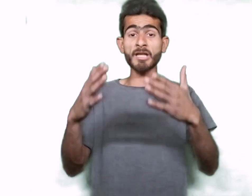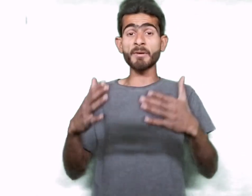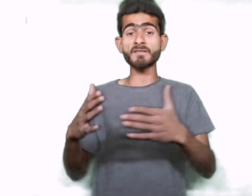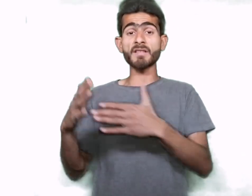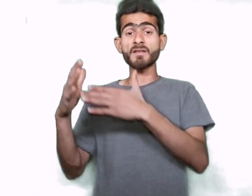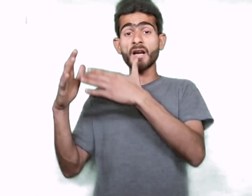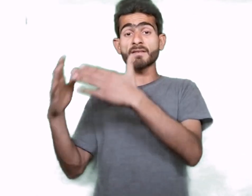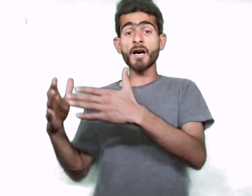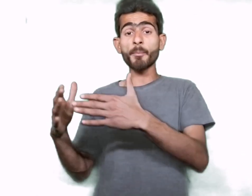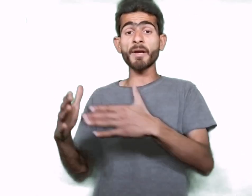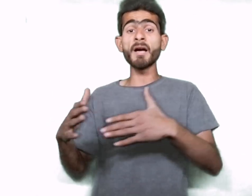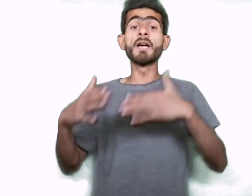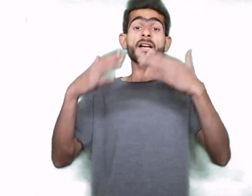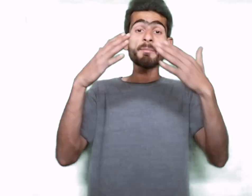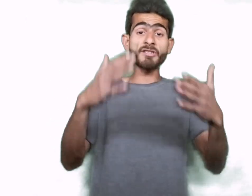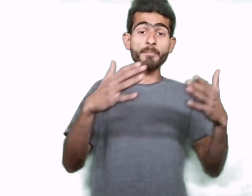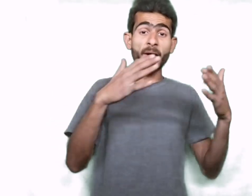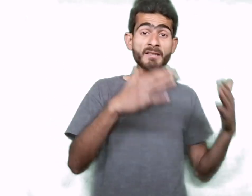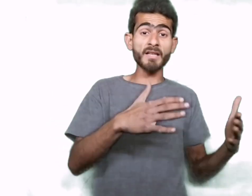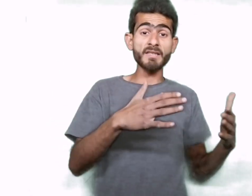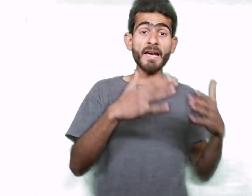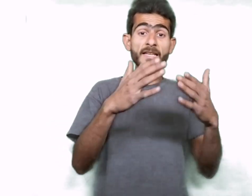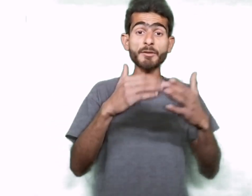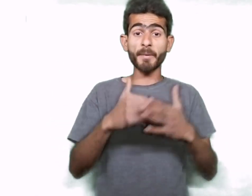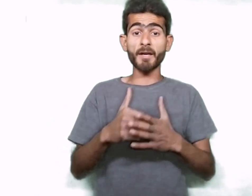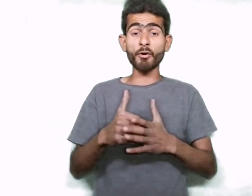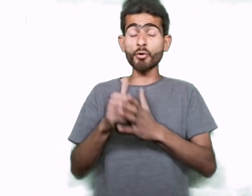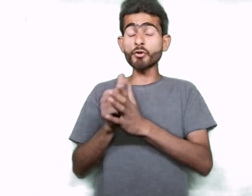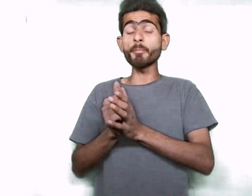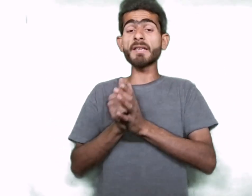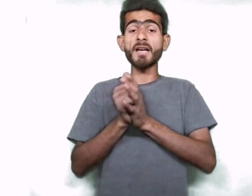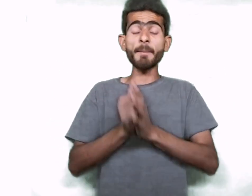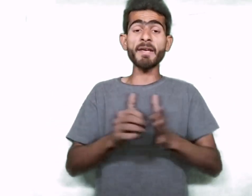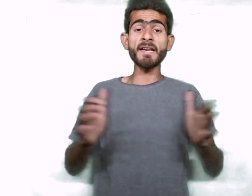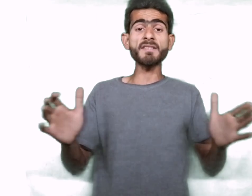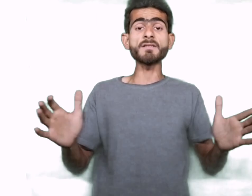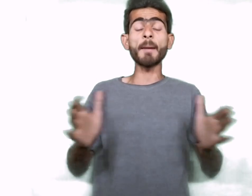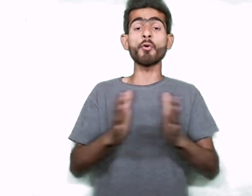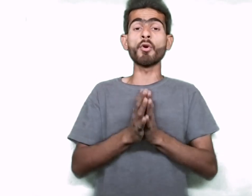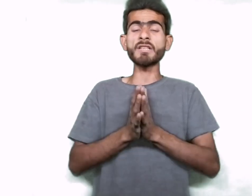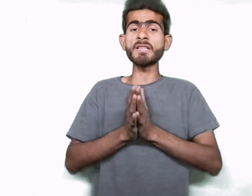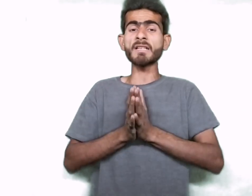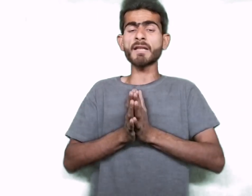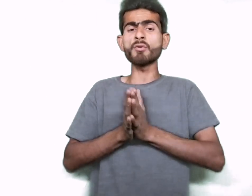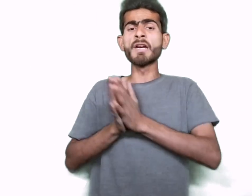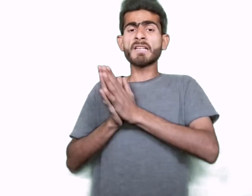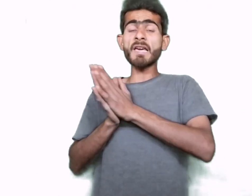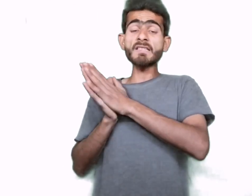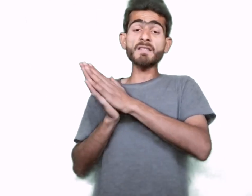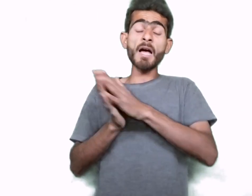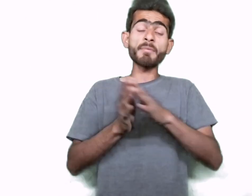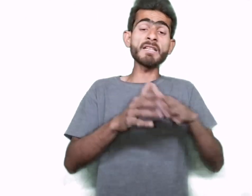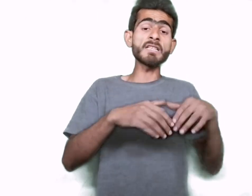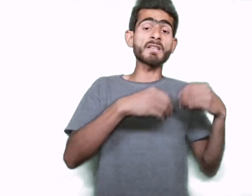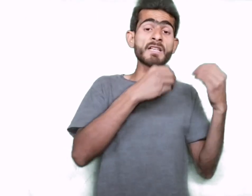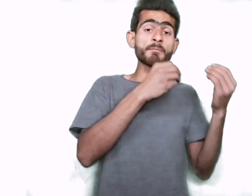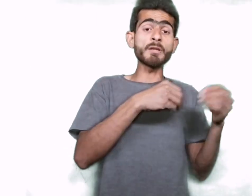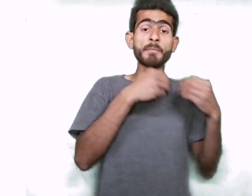تقریبا ستر ہزار روپے کمیشن بن جاتی ہے اس پر اور دوستو میں یہاں ایک چیز آپ کو اور کلر کر دوں کہ اس کام کے لیے تعلیم کی